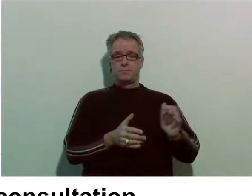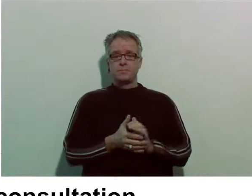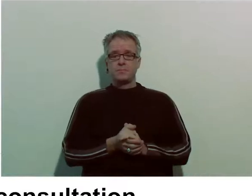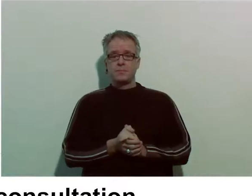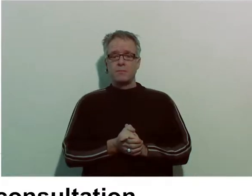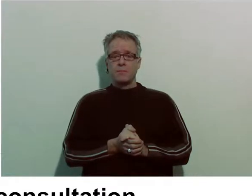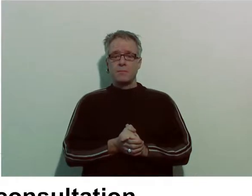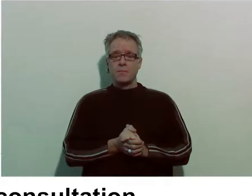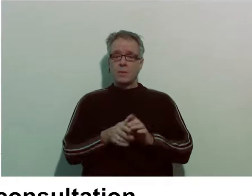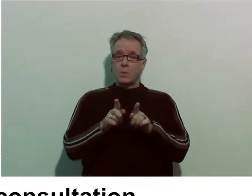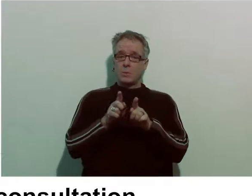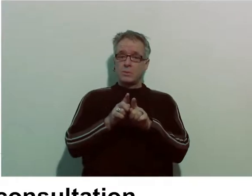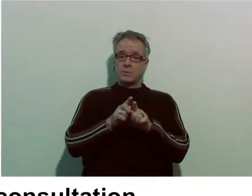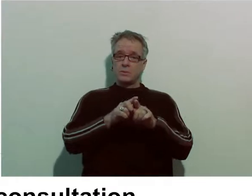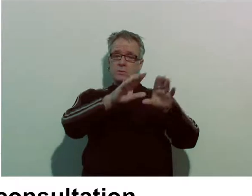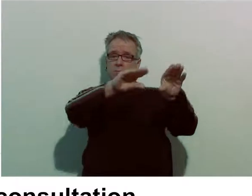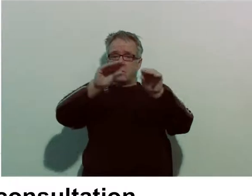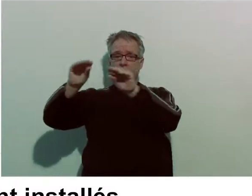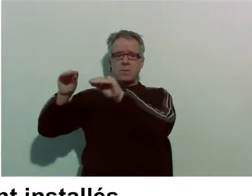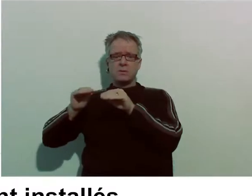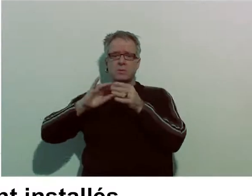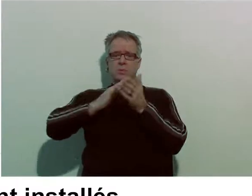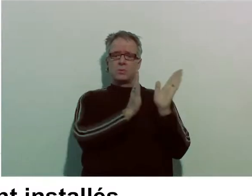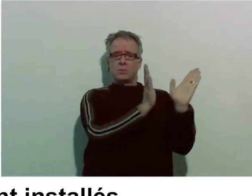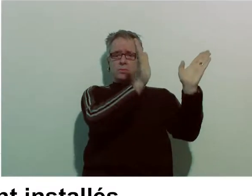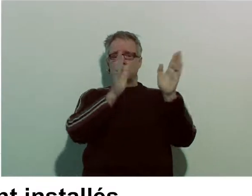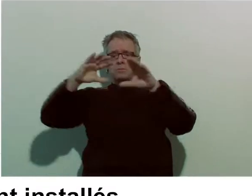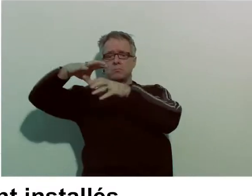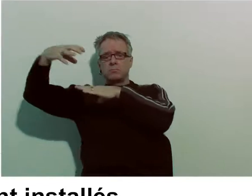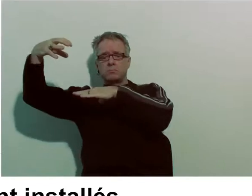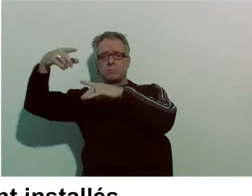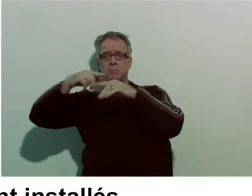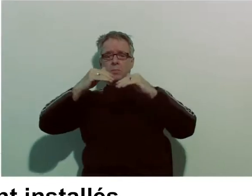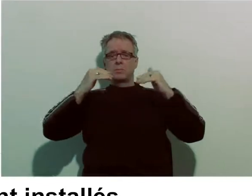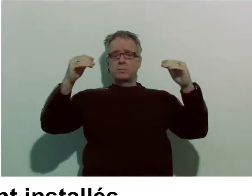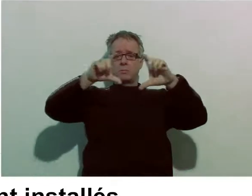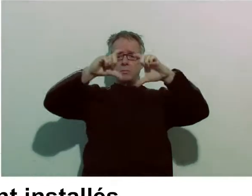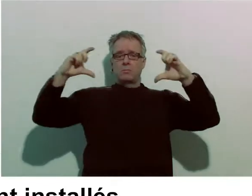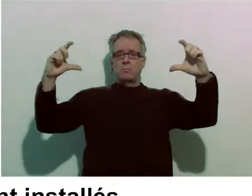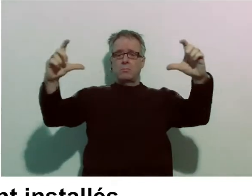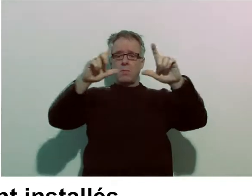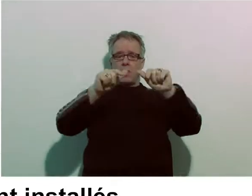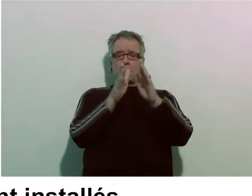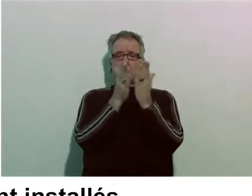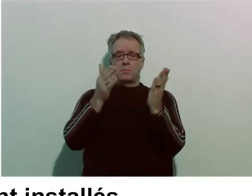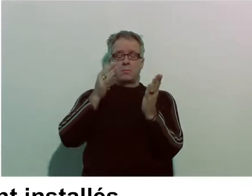Des postes de consultation du catalogue de la bibliothèque sont également installés dans tous les espaces.